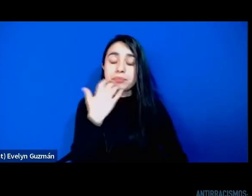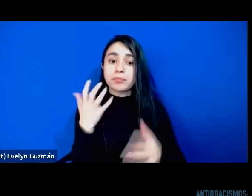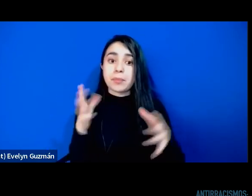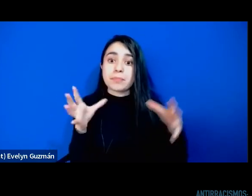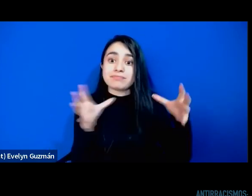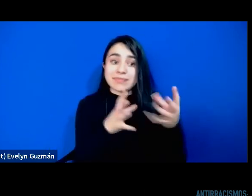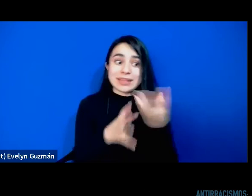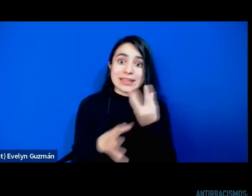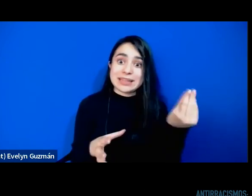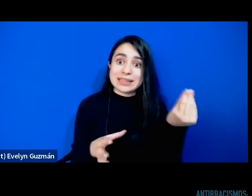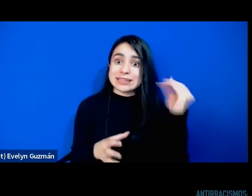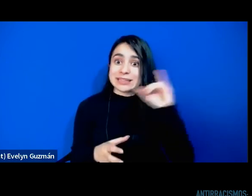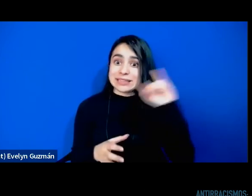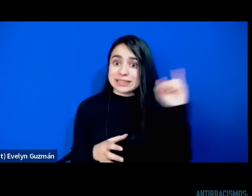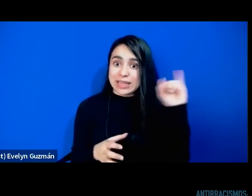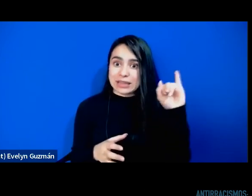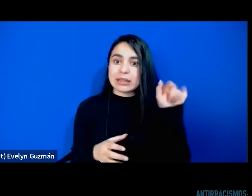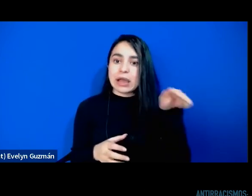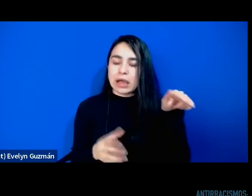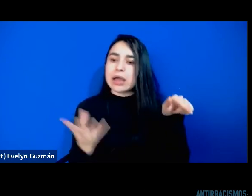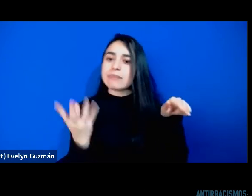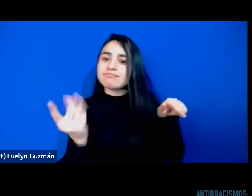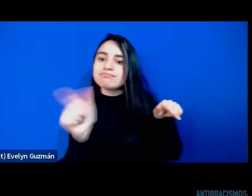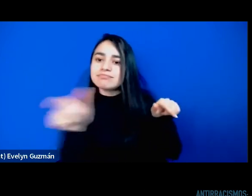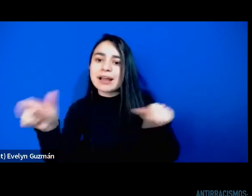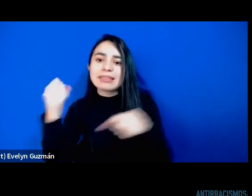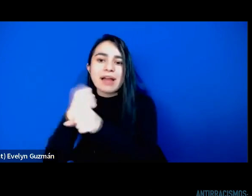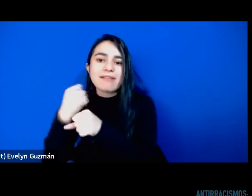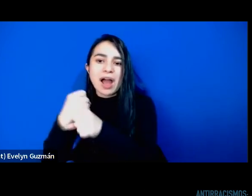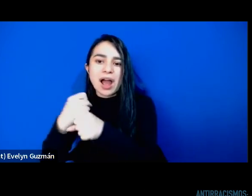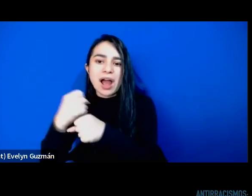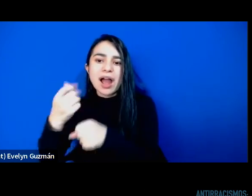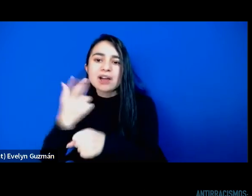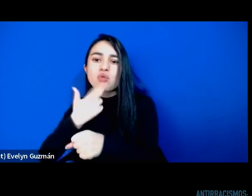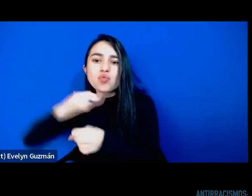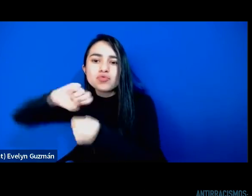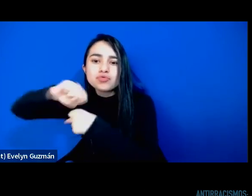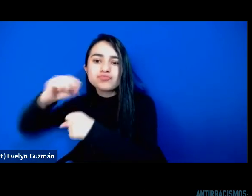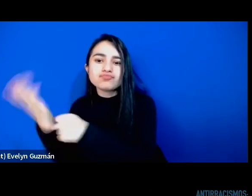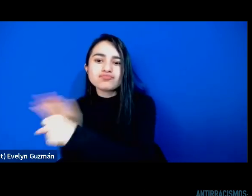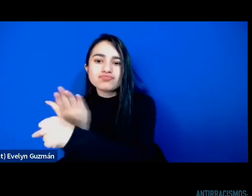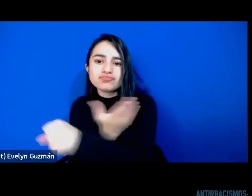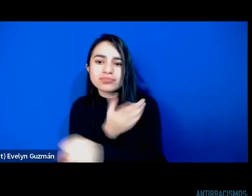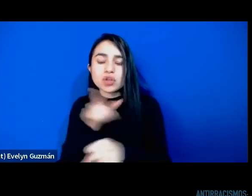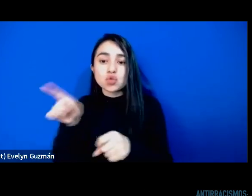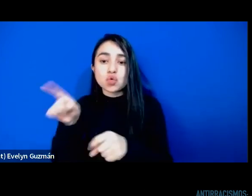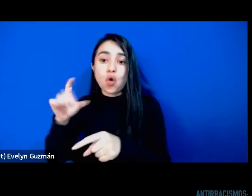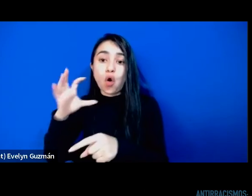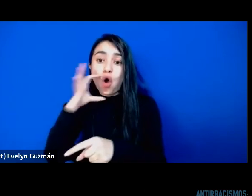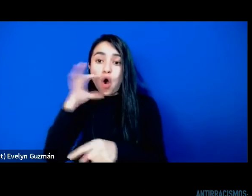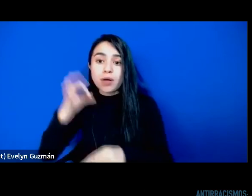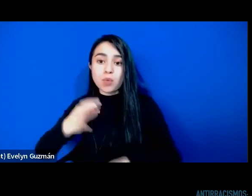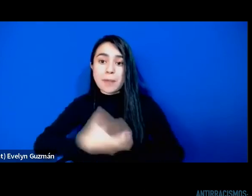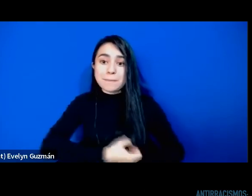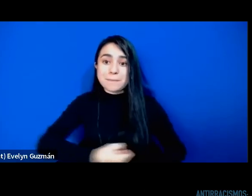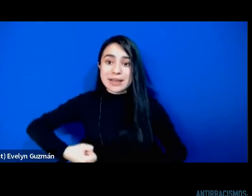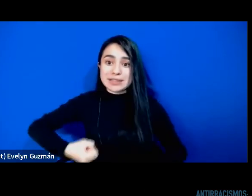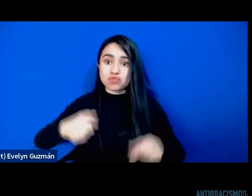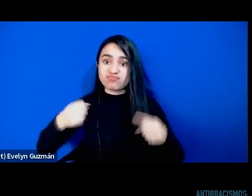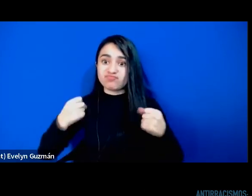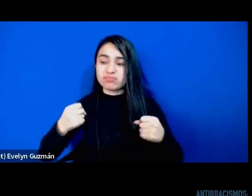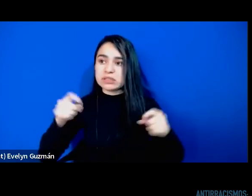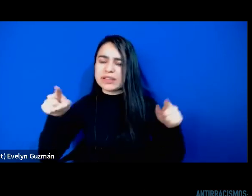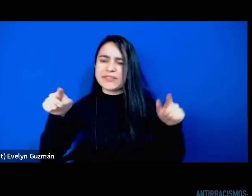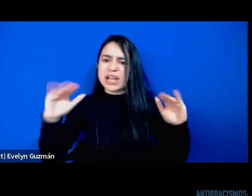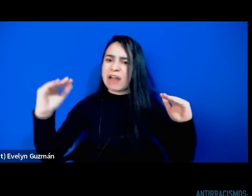de izquierda y corteros de caña, como si la masculinidad de los hombres corteros de caña fuera una masculinidad menos civilizada,